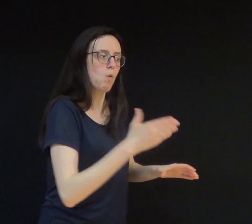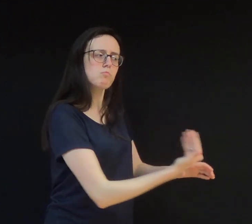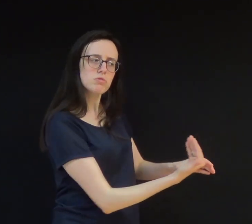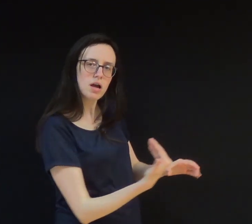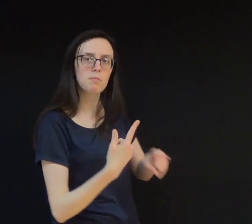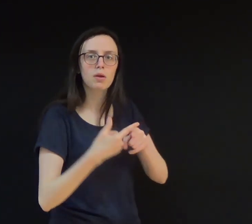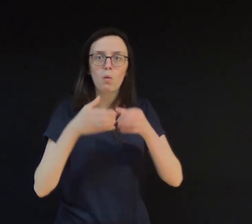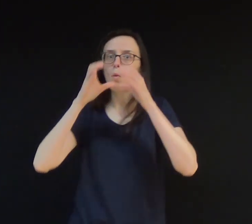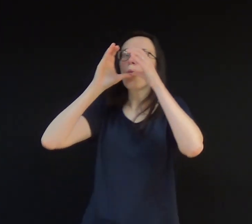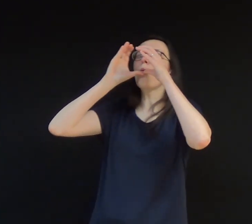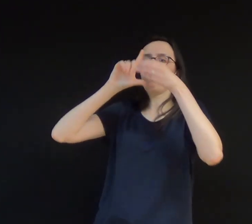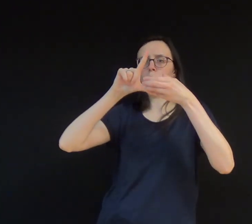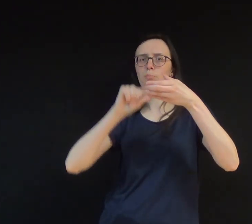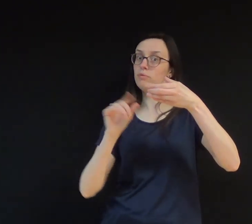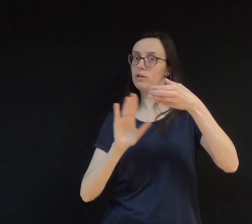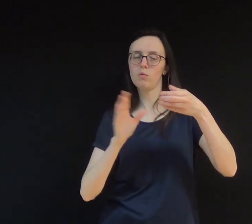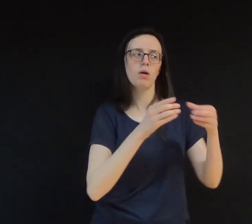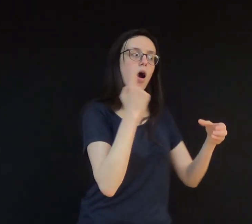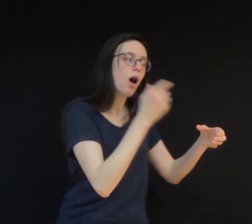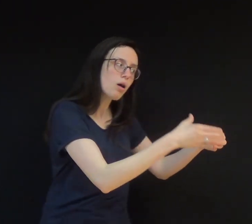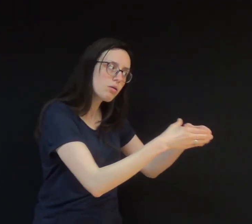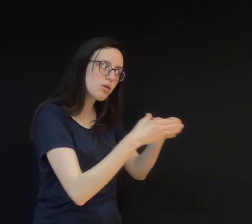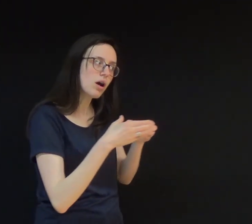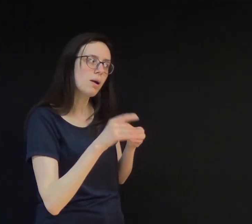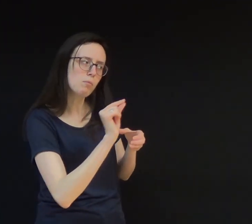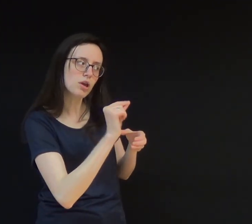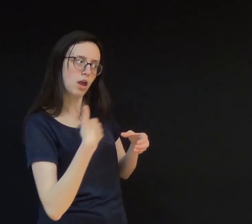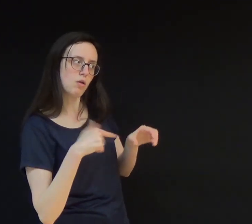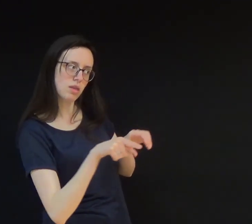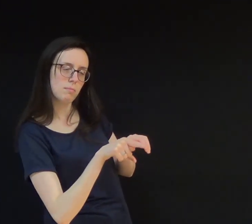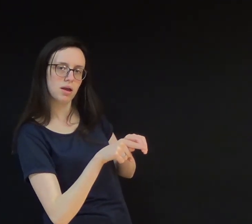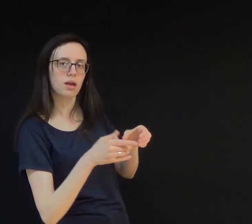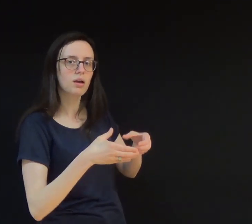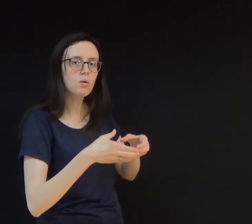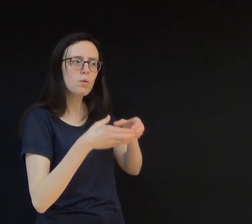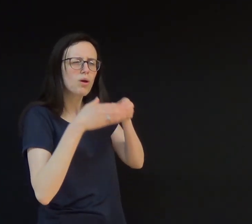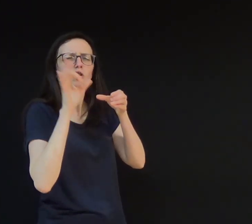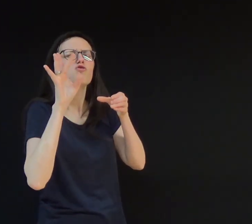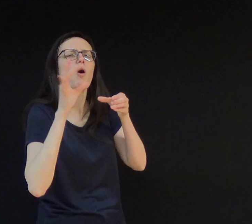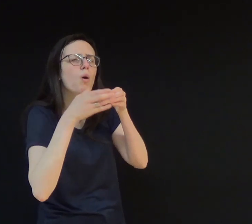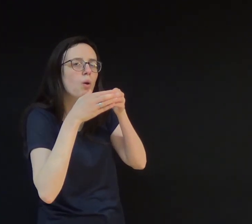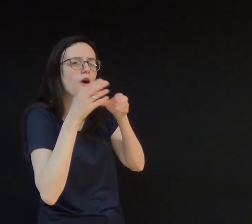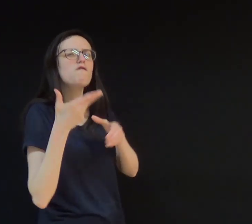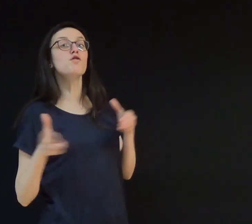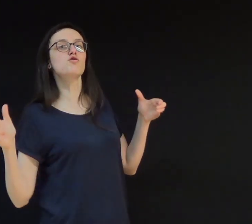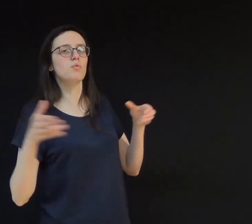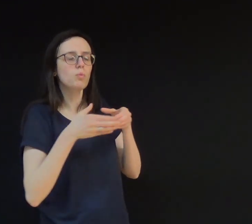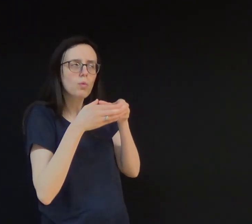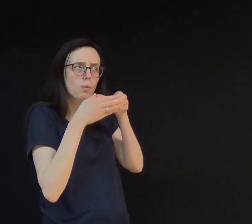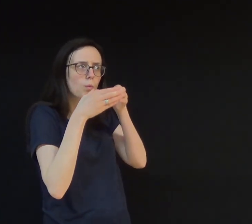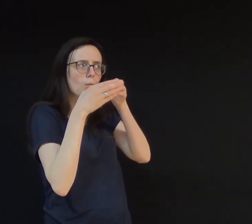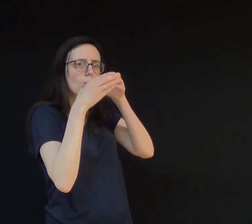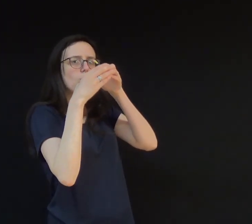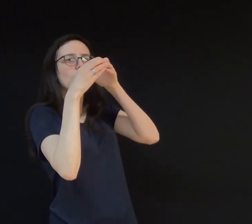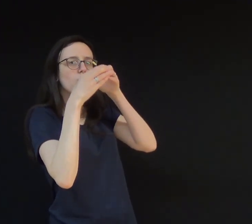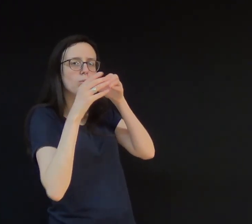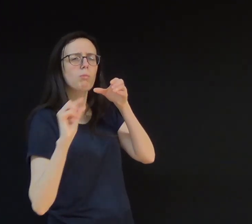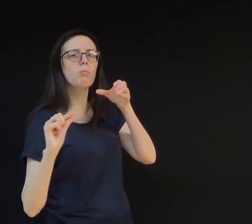Para evitar que ele bebesse muito depressa, o maior pedia a lata de volta e dava a entender que ia beber à vontade. Mas só